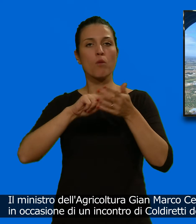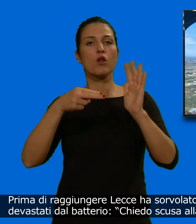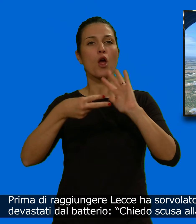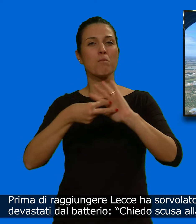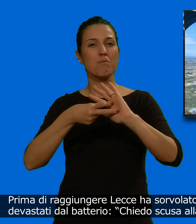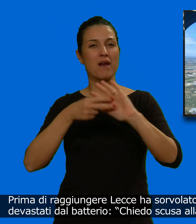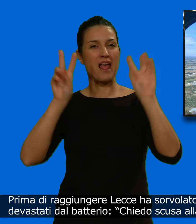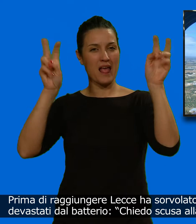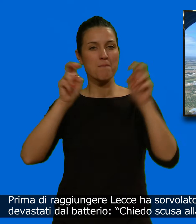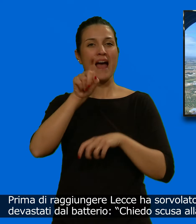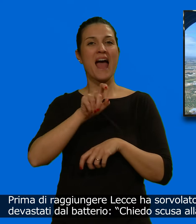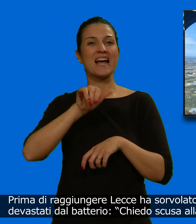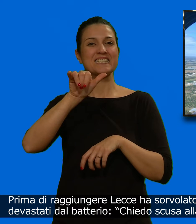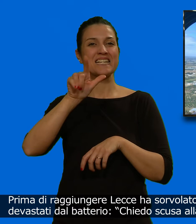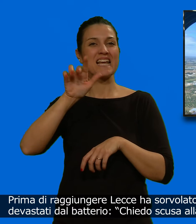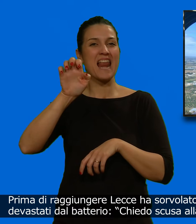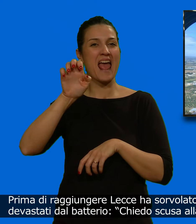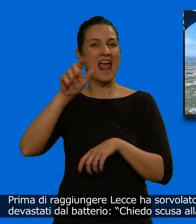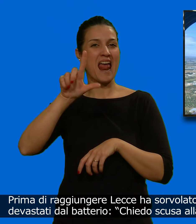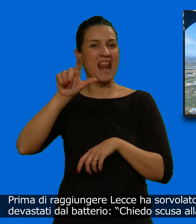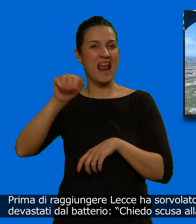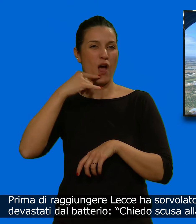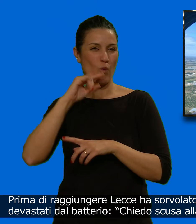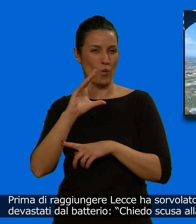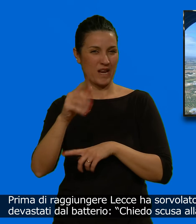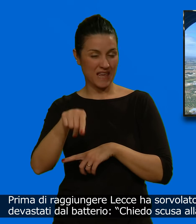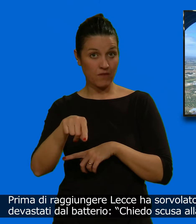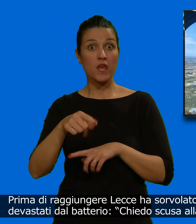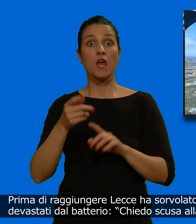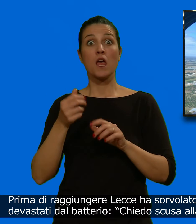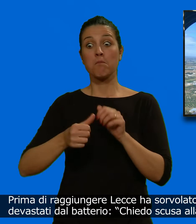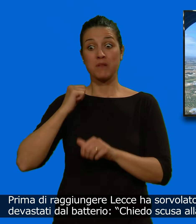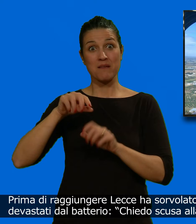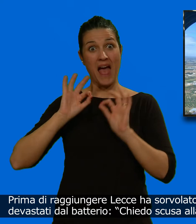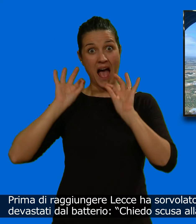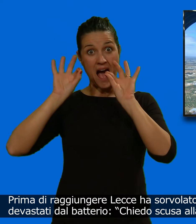Prima di raggiungere Lecce, ha sorvolato in elicottero gli oliveti devastati dal batterio.